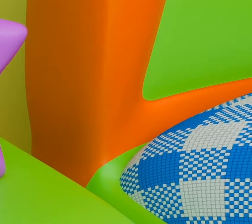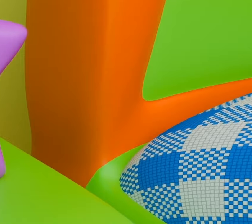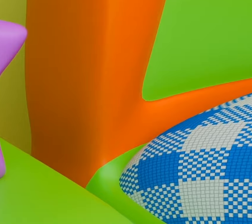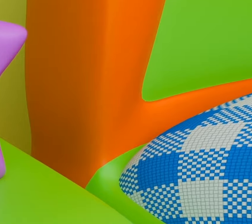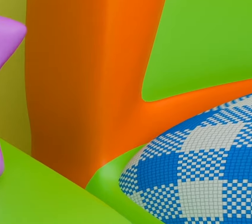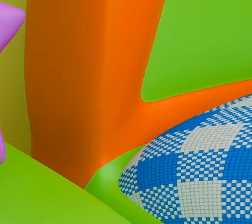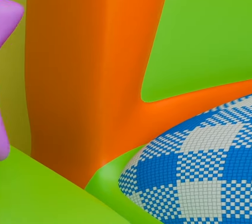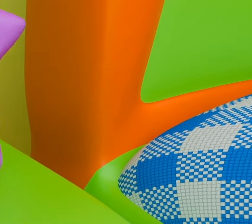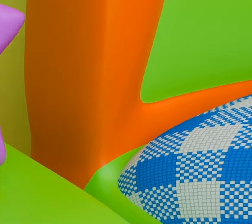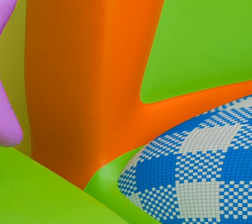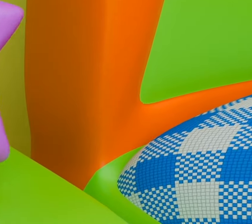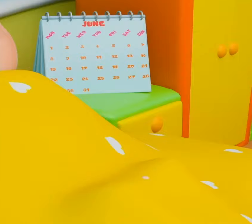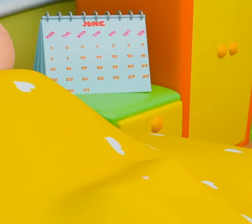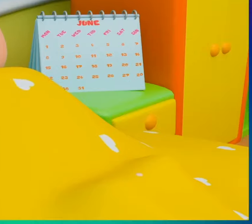कर दो कर दो